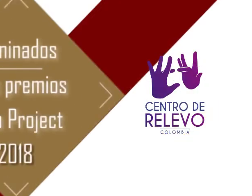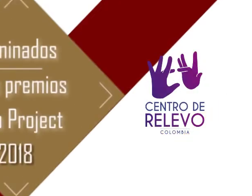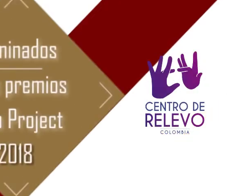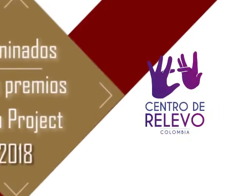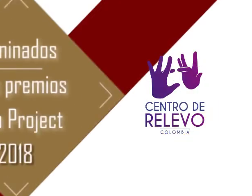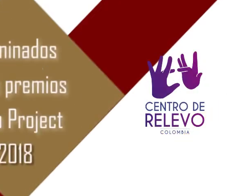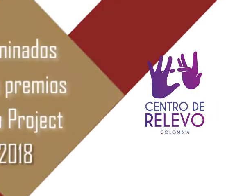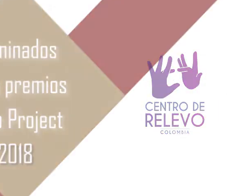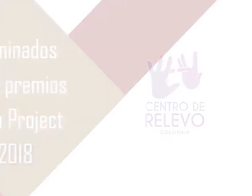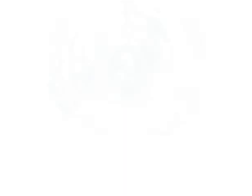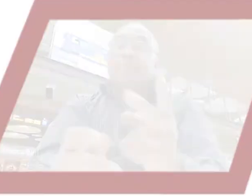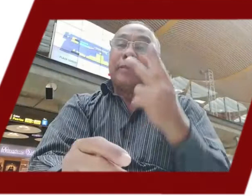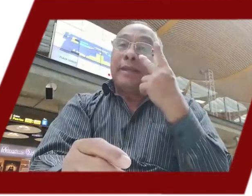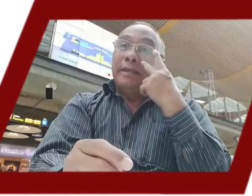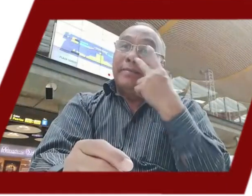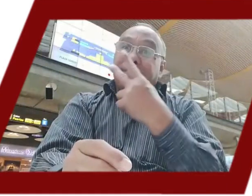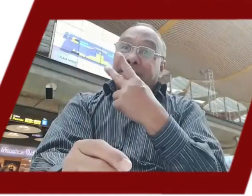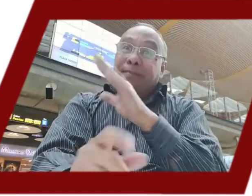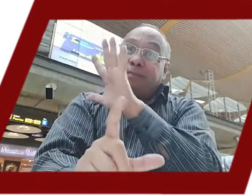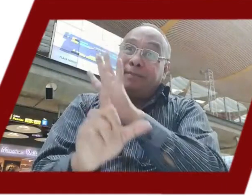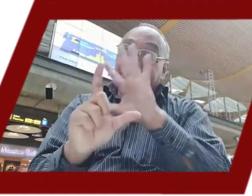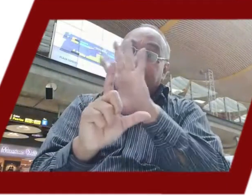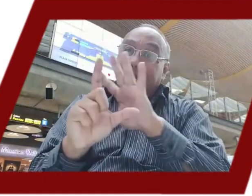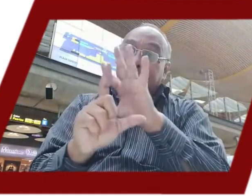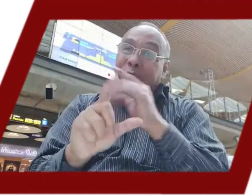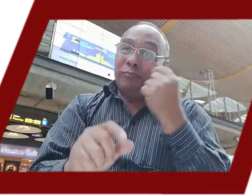Nominados a los premios Zero Project 2018